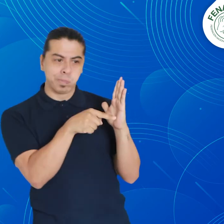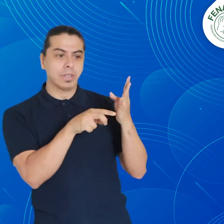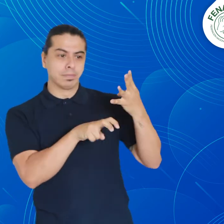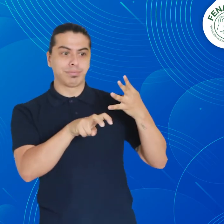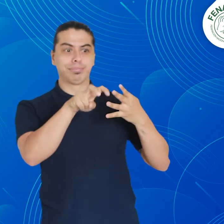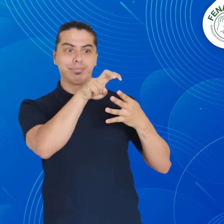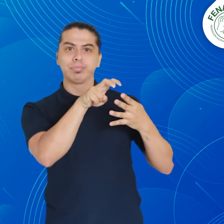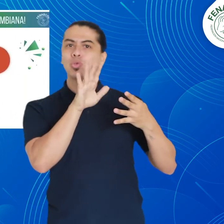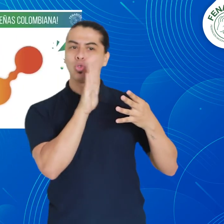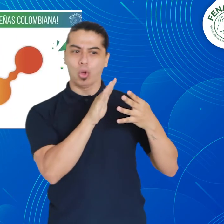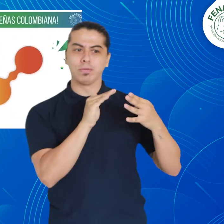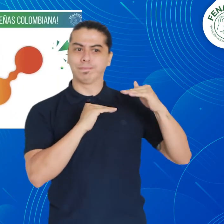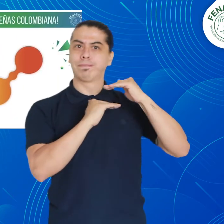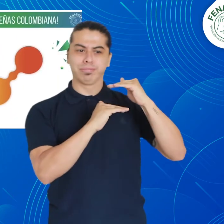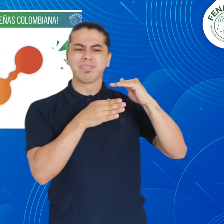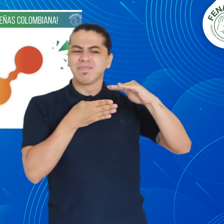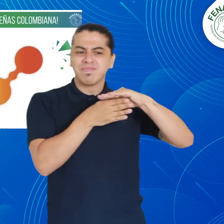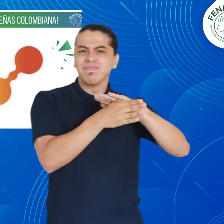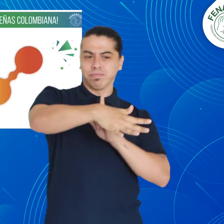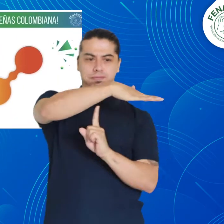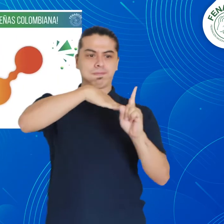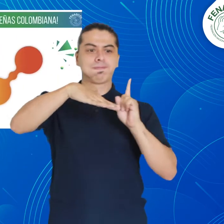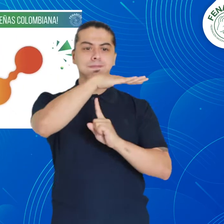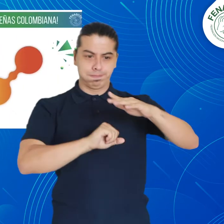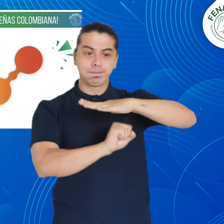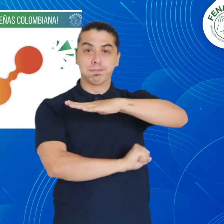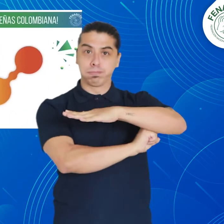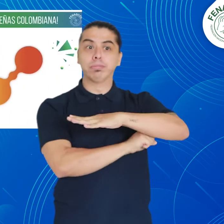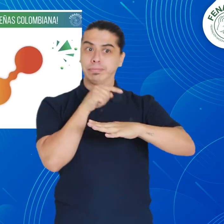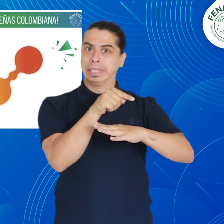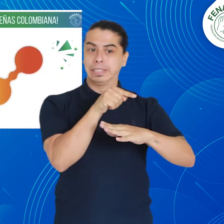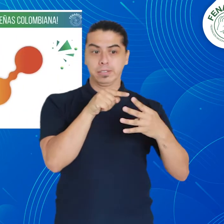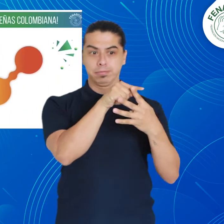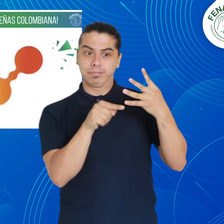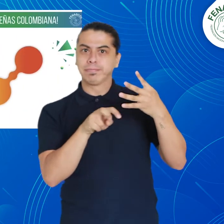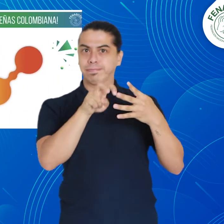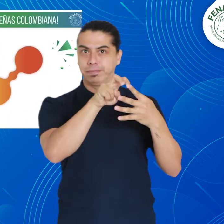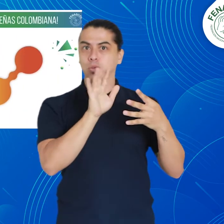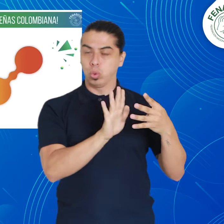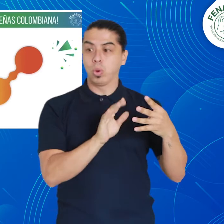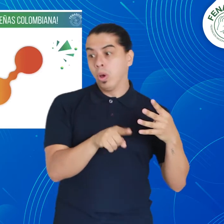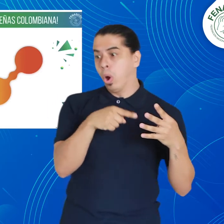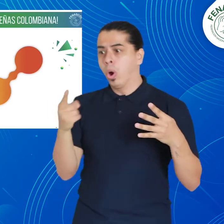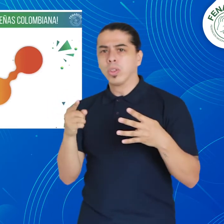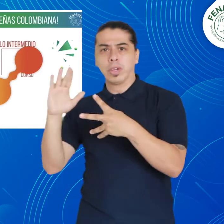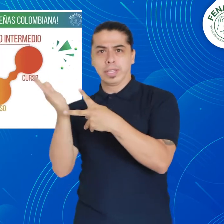compuesto por cuatro cursos del ciclo inicial y dos cursos del ciclo